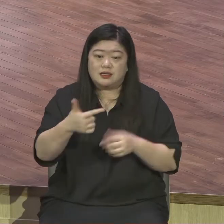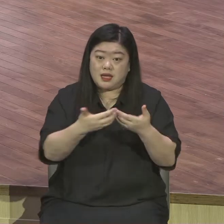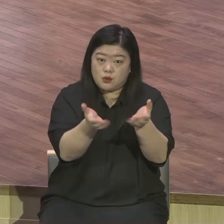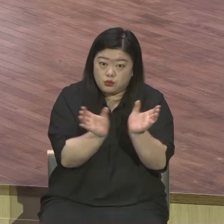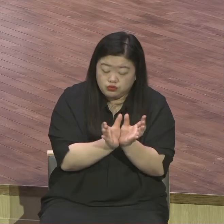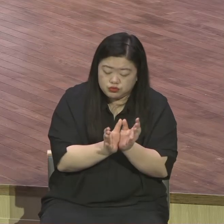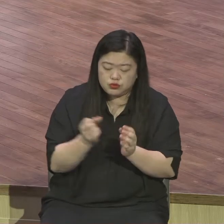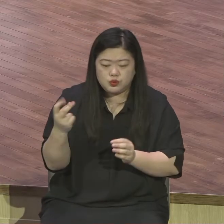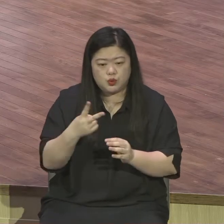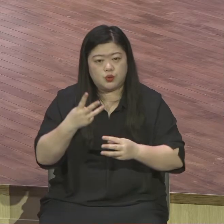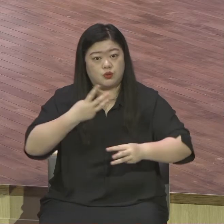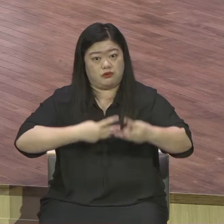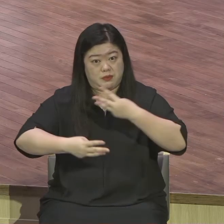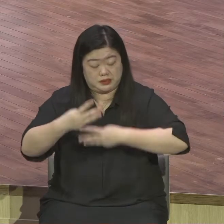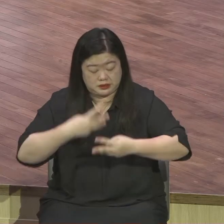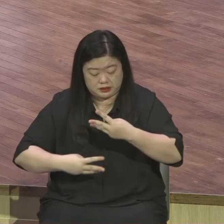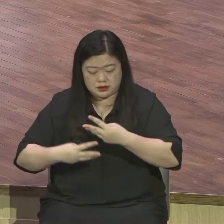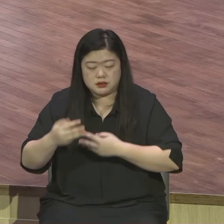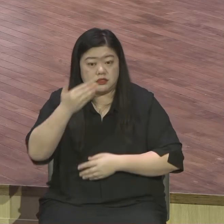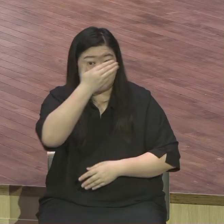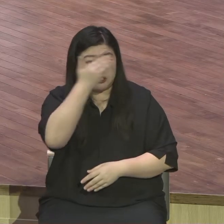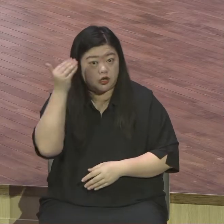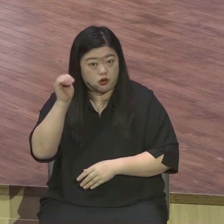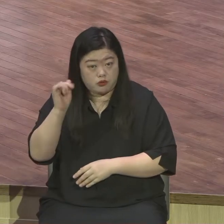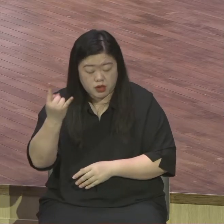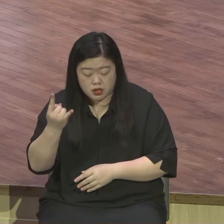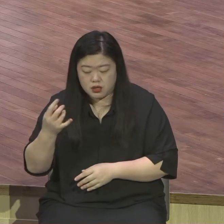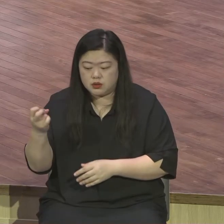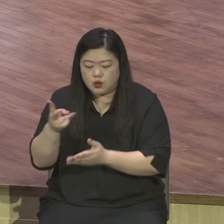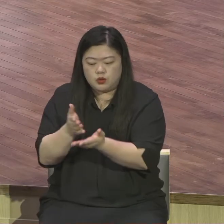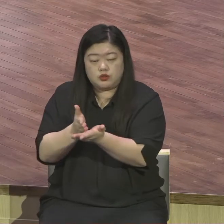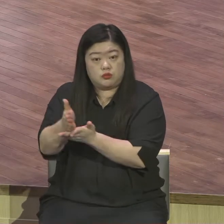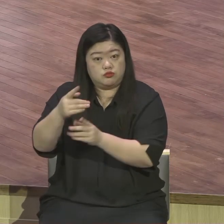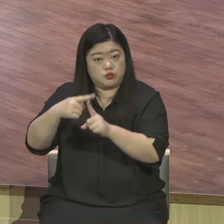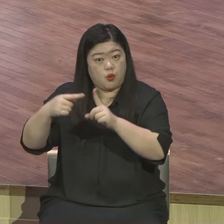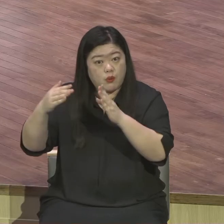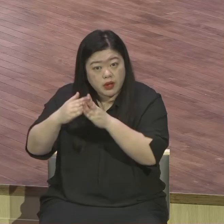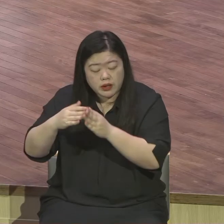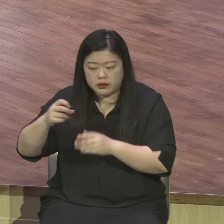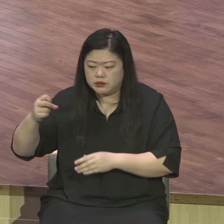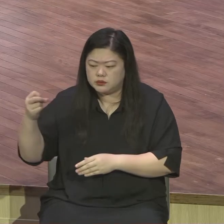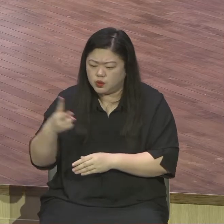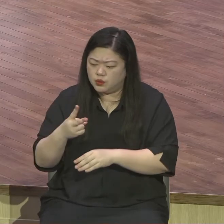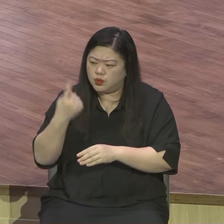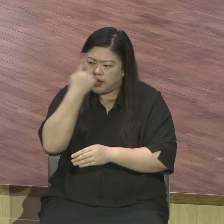1560명 청년회에서 1312명 전문교회 286명 다민족 89명